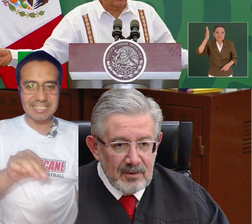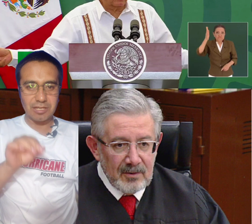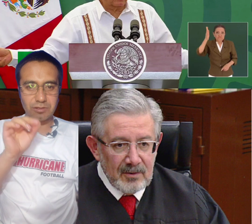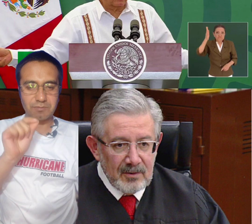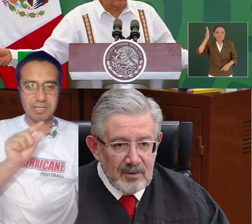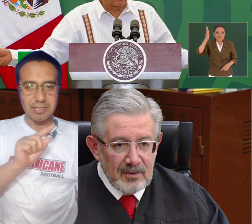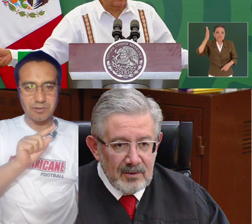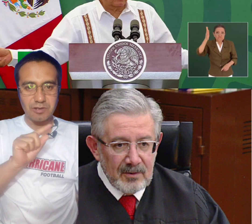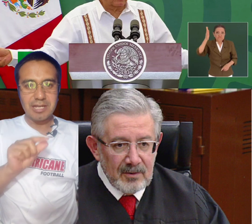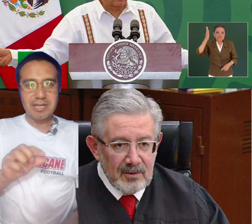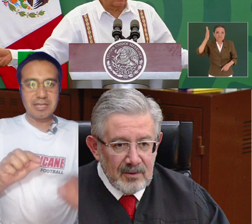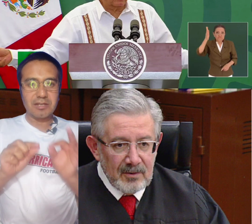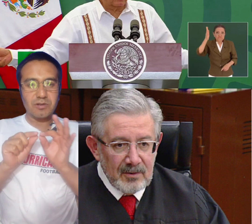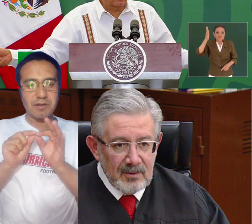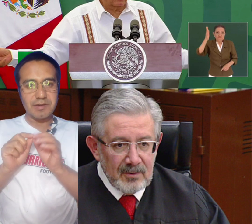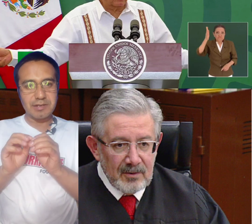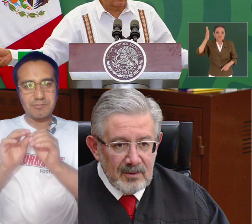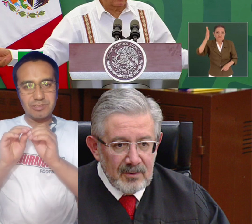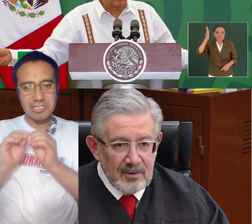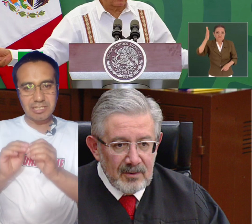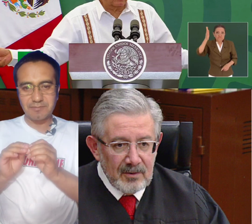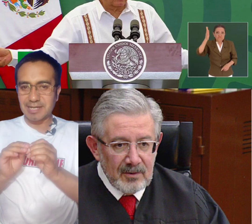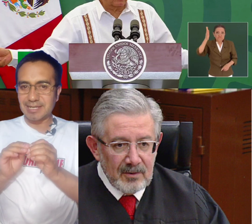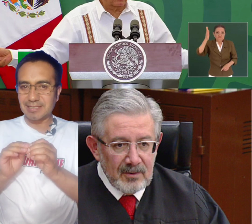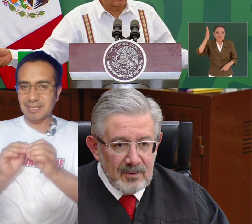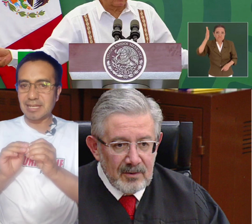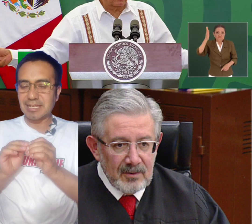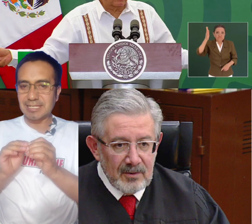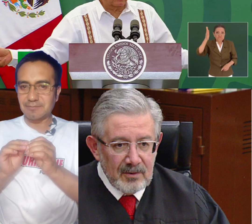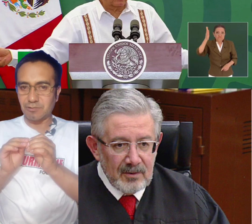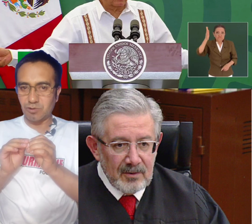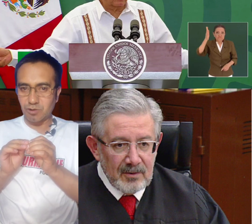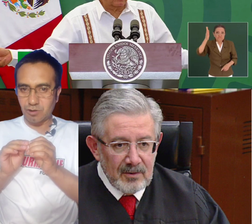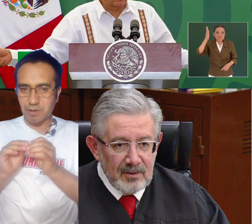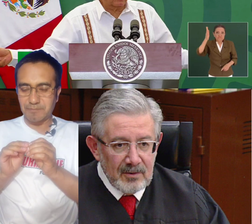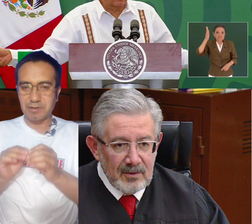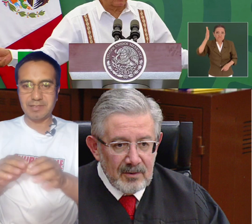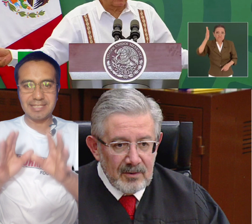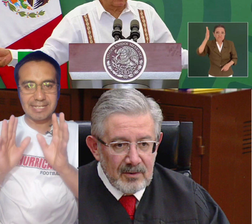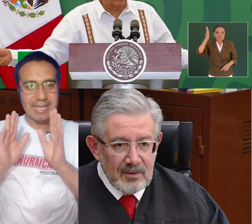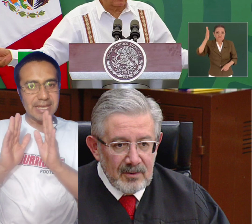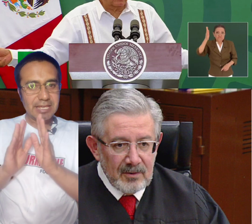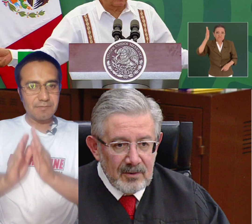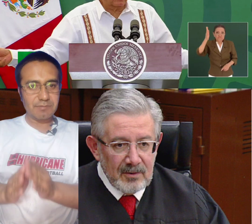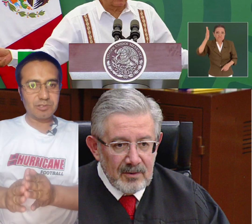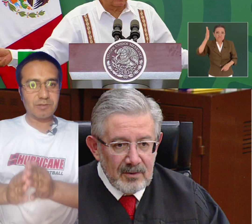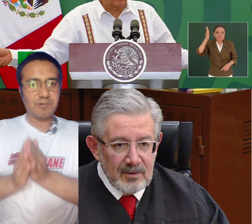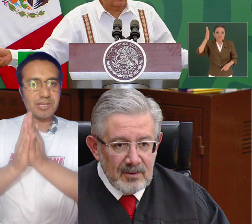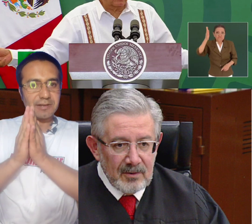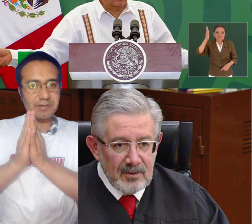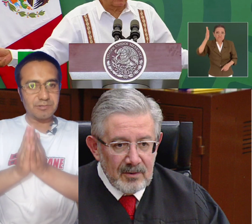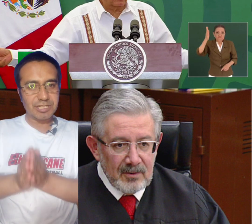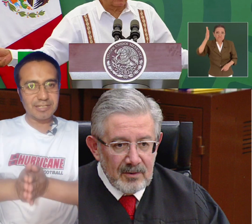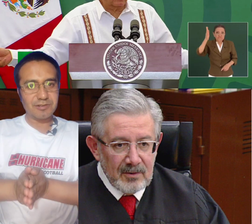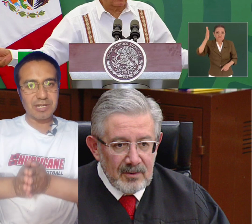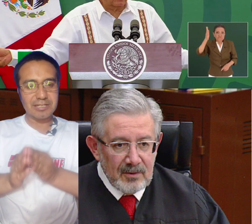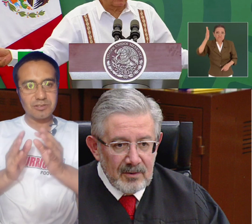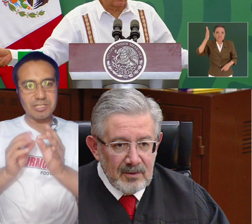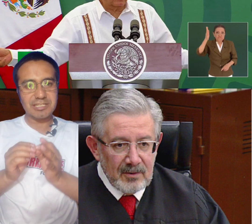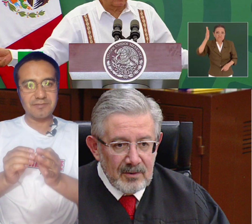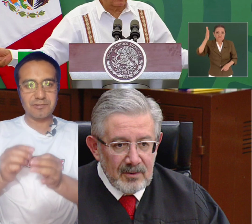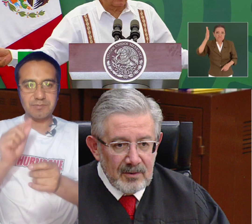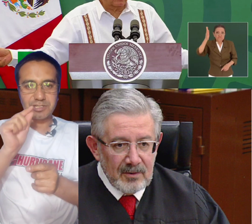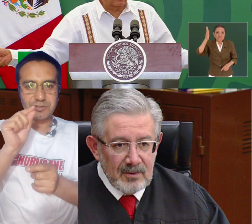aquí en el estado de México, creo que va a haber muchísima gente que no lo va a permitir y vamos a apoyar, vamos a